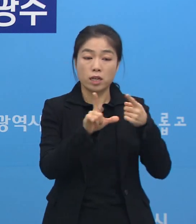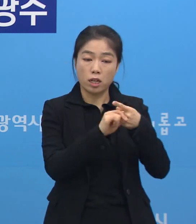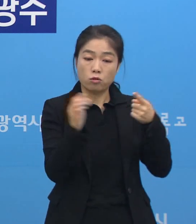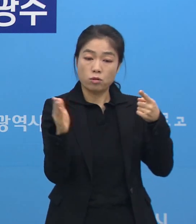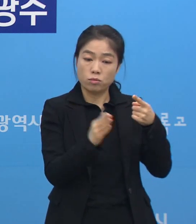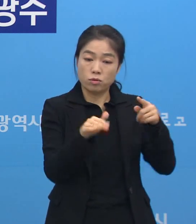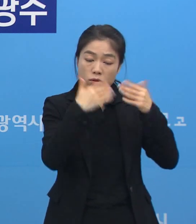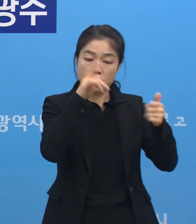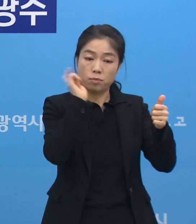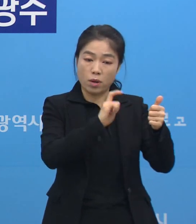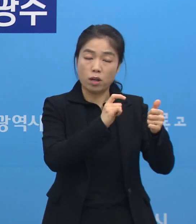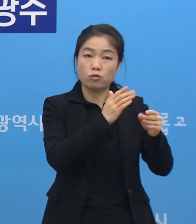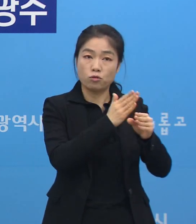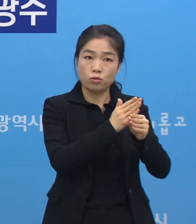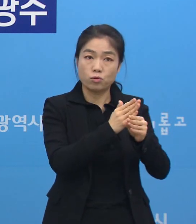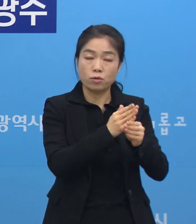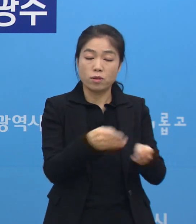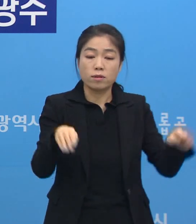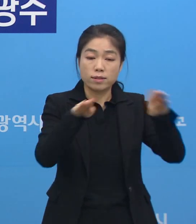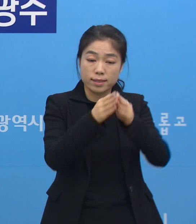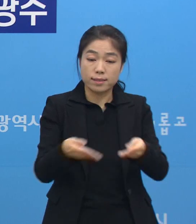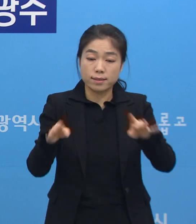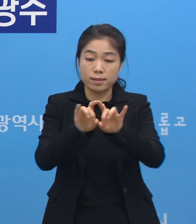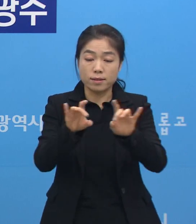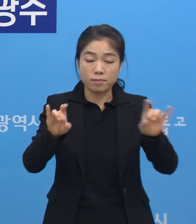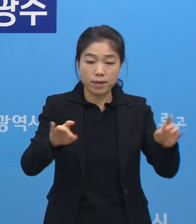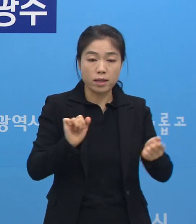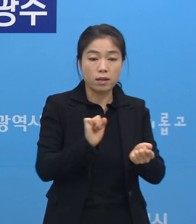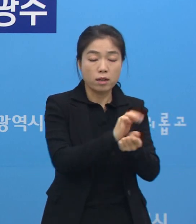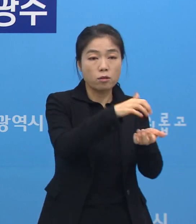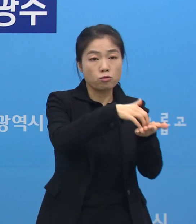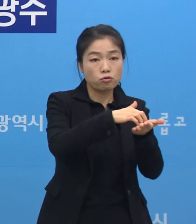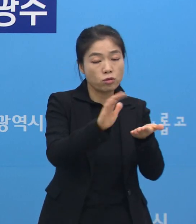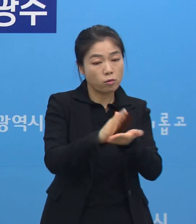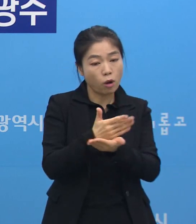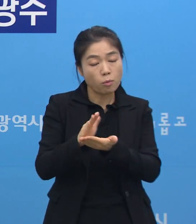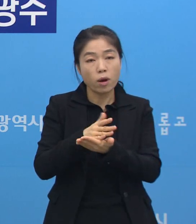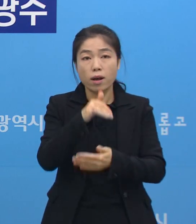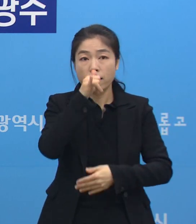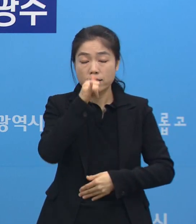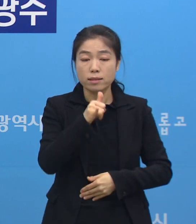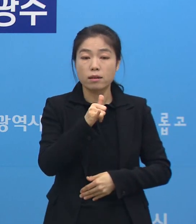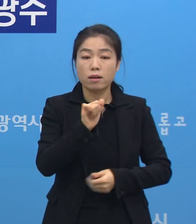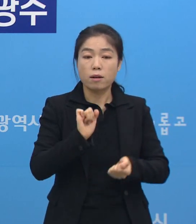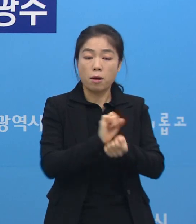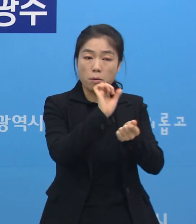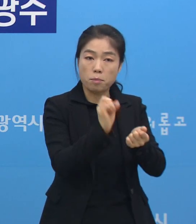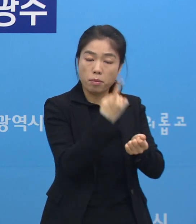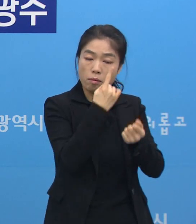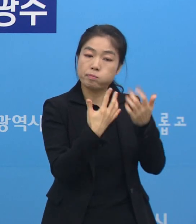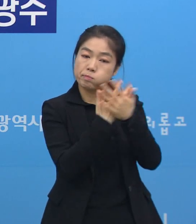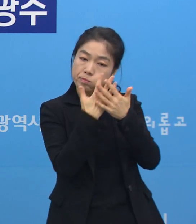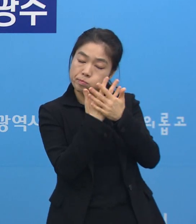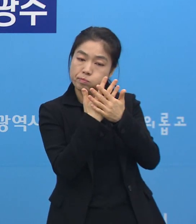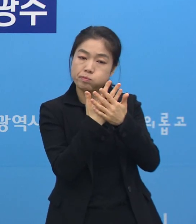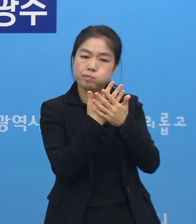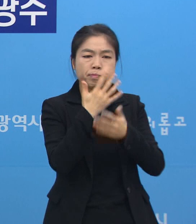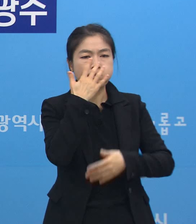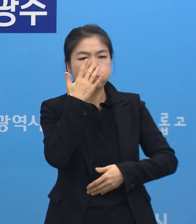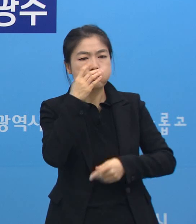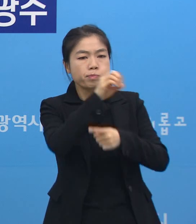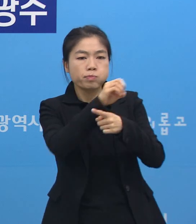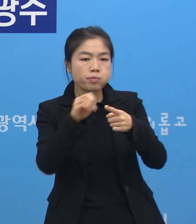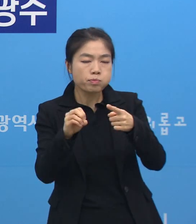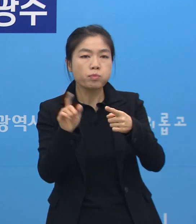들어서 전체 확진자에서 주요 시설별 감염자 숫자를 구분해 주셨는데 감염 경로, 미상, 무증상의 비율은